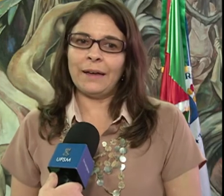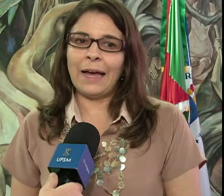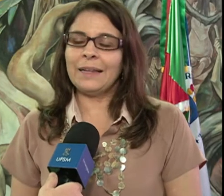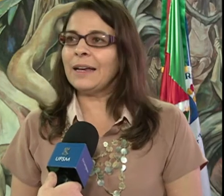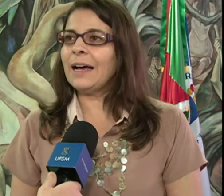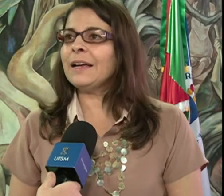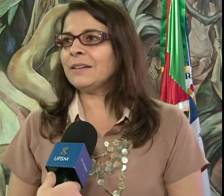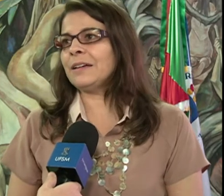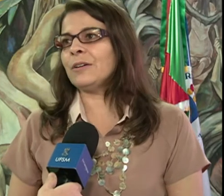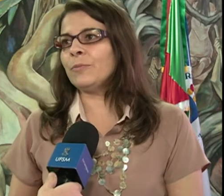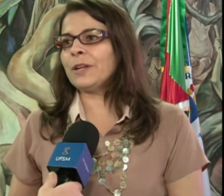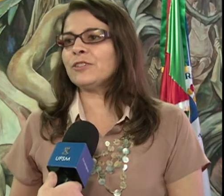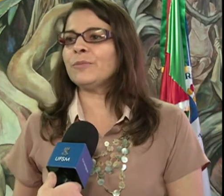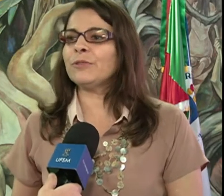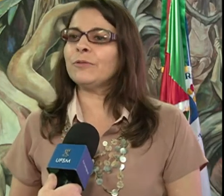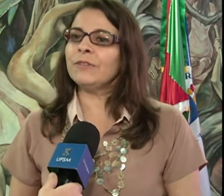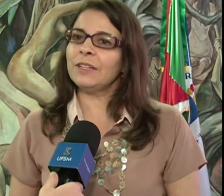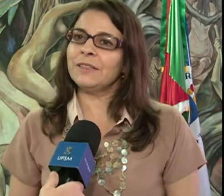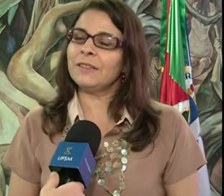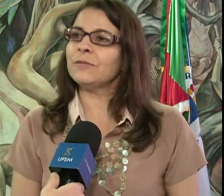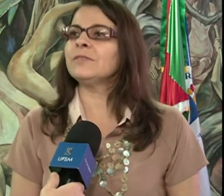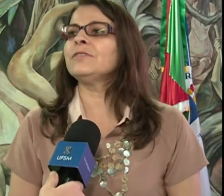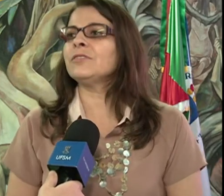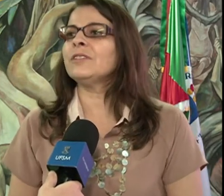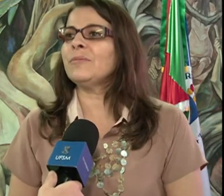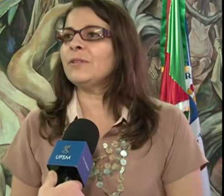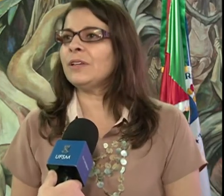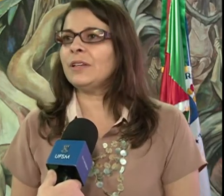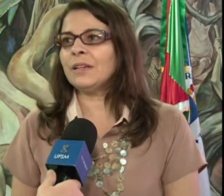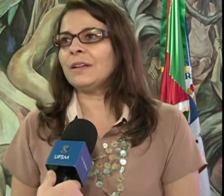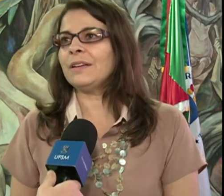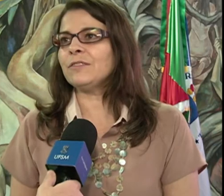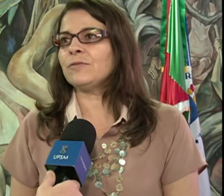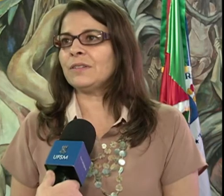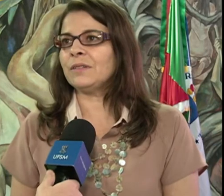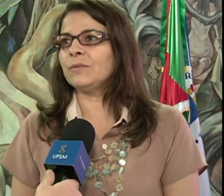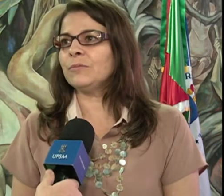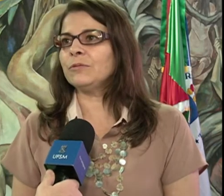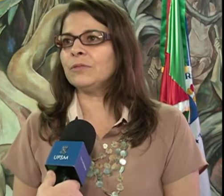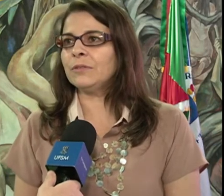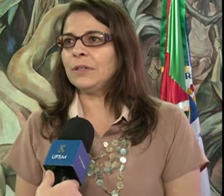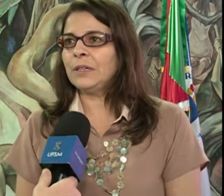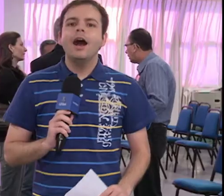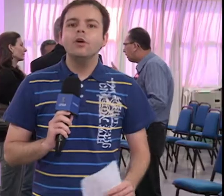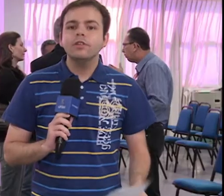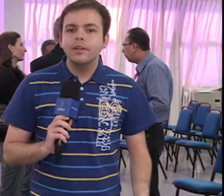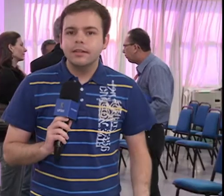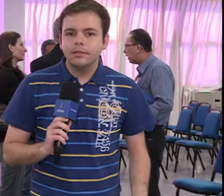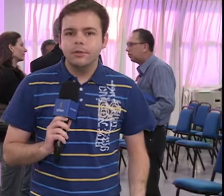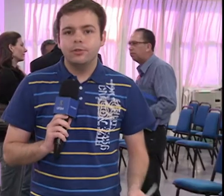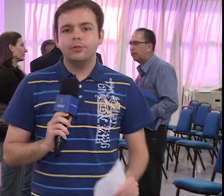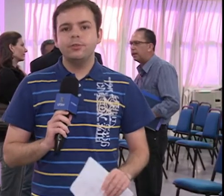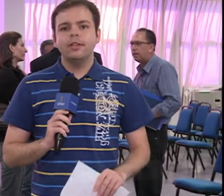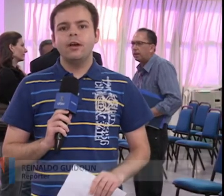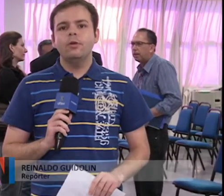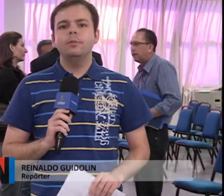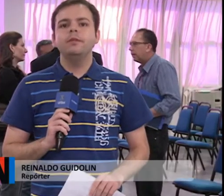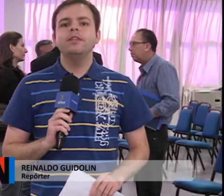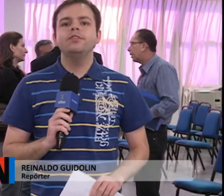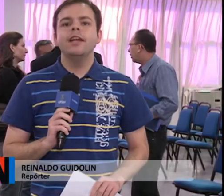alinhar o planejamento com a avaliação no sentido da melhoria da instituição como um todo. A autoavaliação institucional permite que